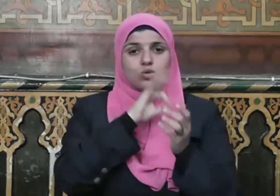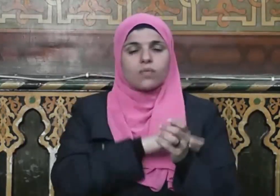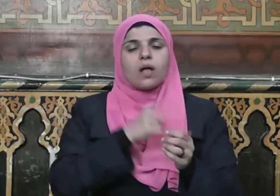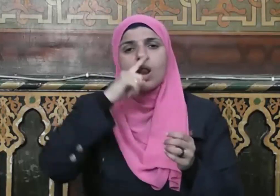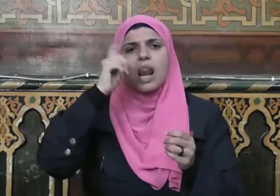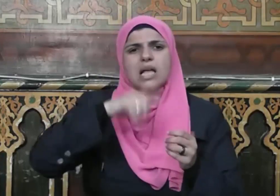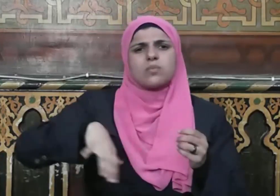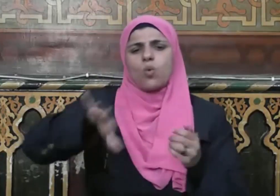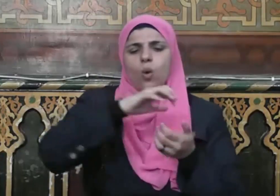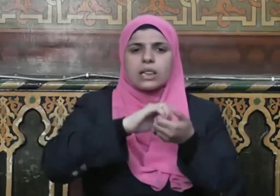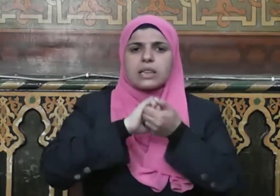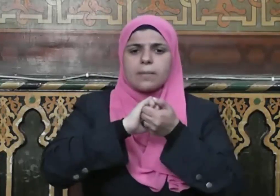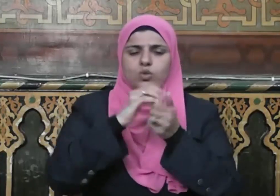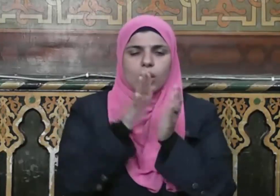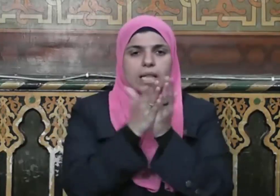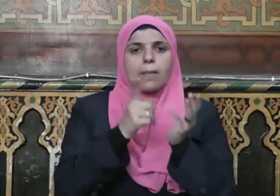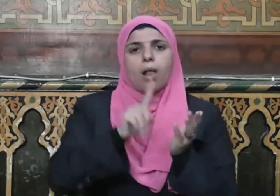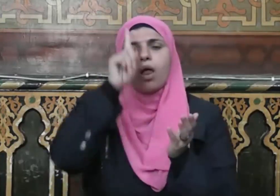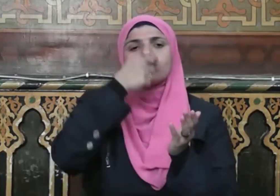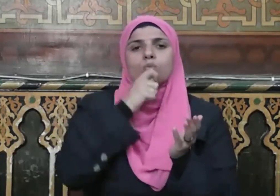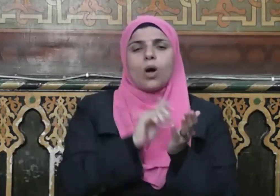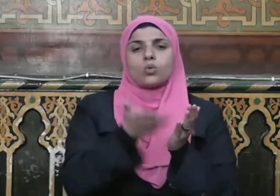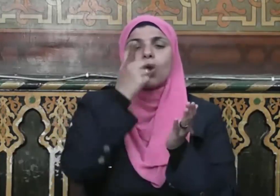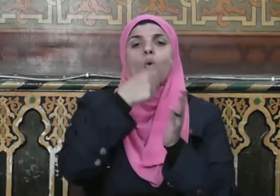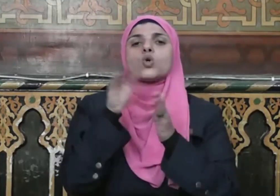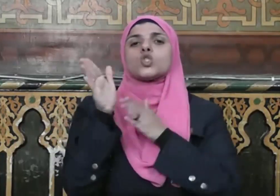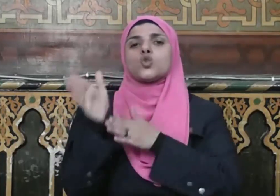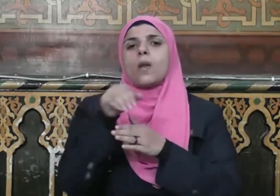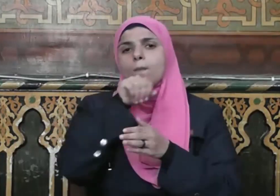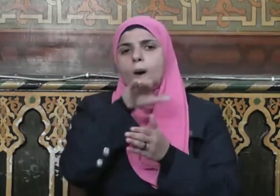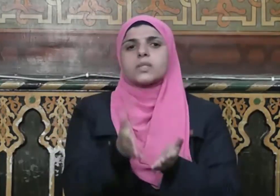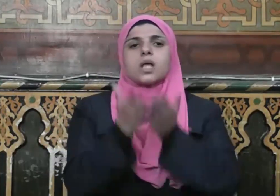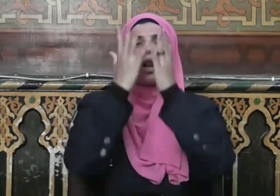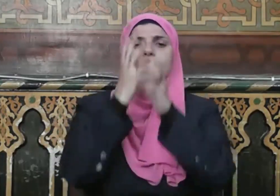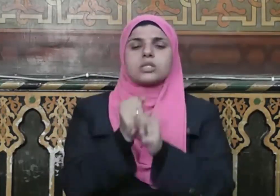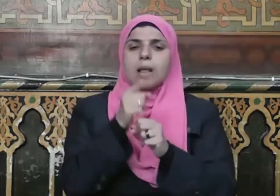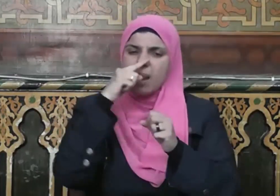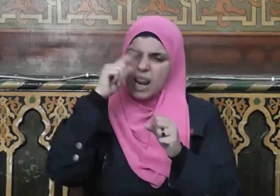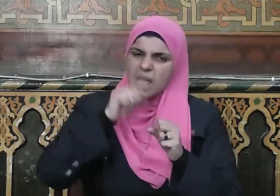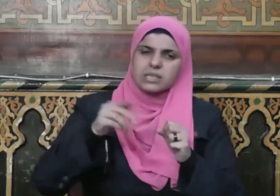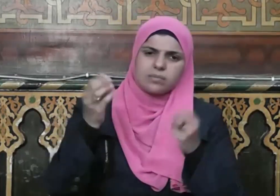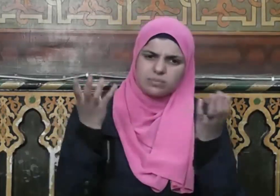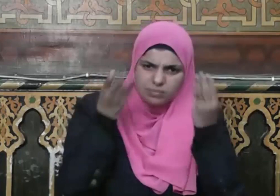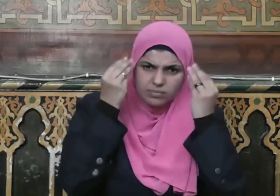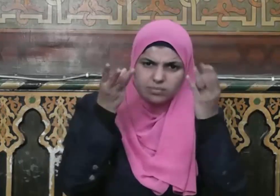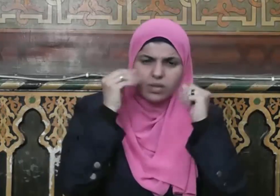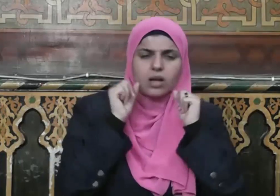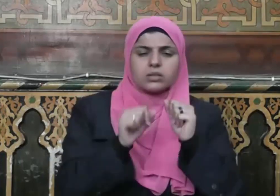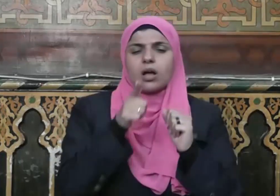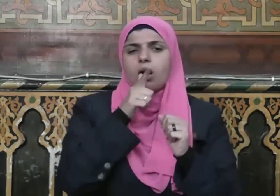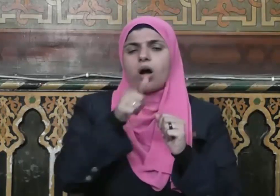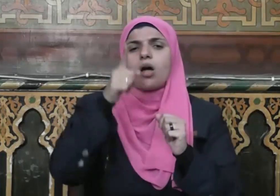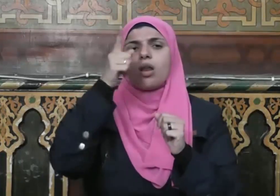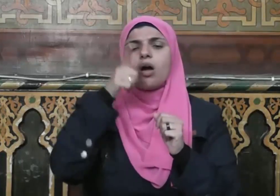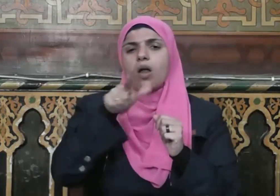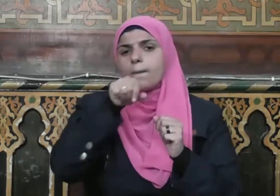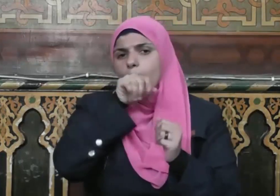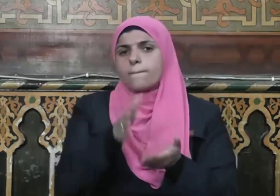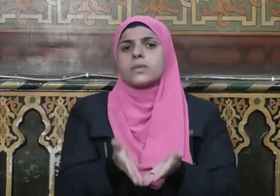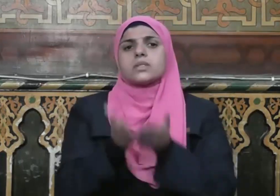أجوب التمسك بكتاب الله عز وجل وسنة رسوله صلى الله عليه وسلم حيث قال